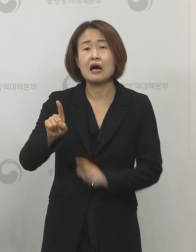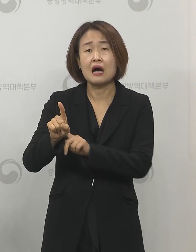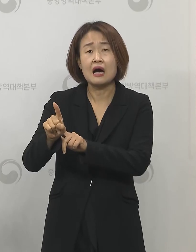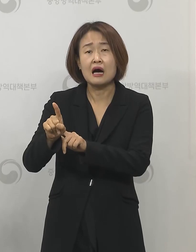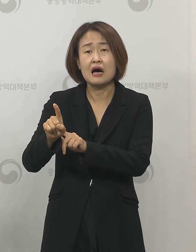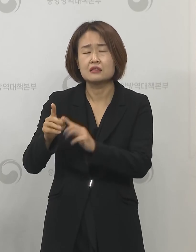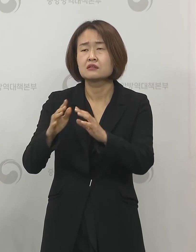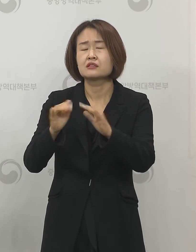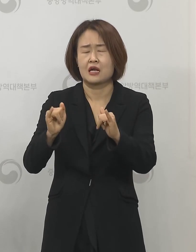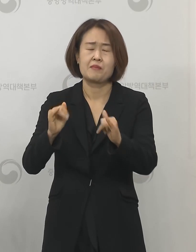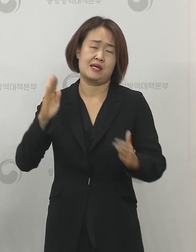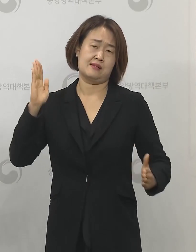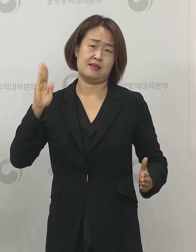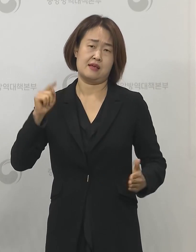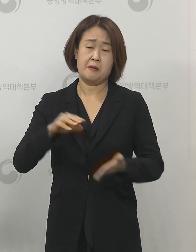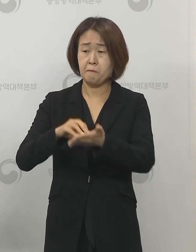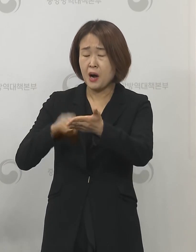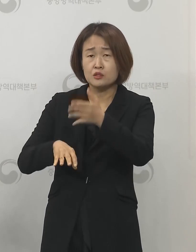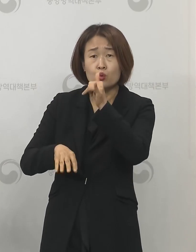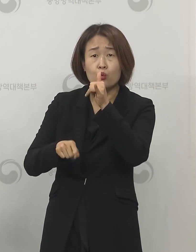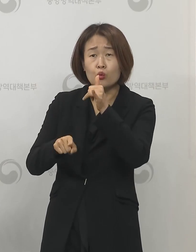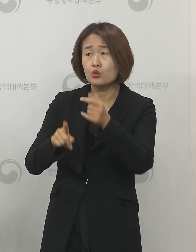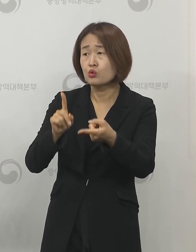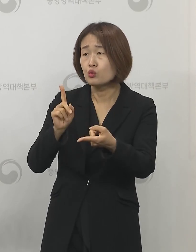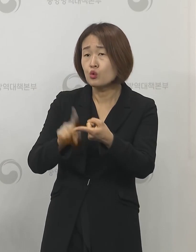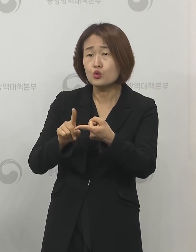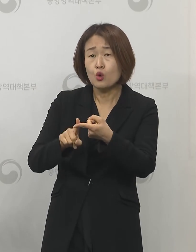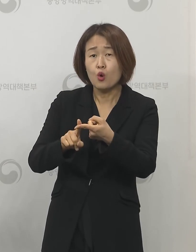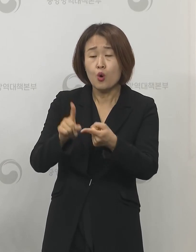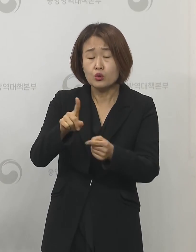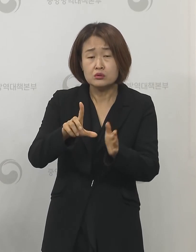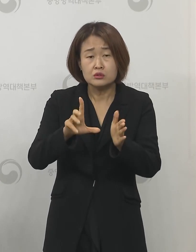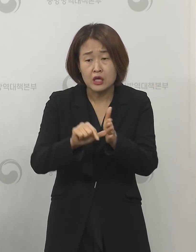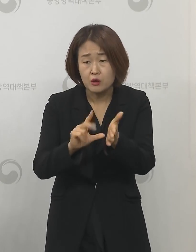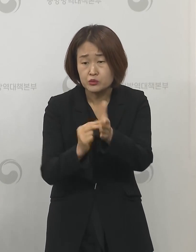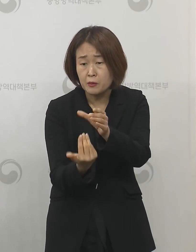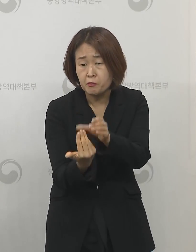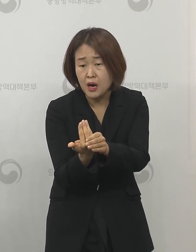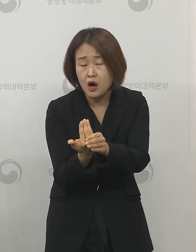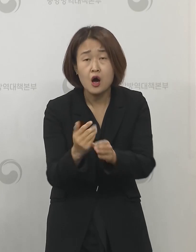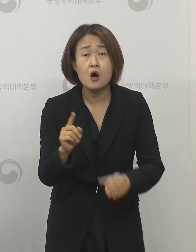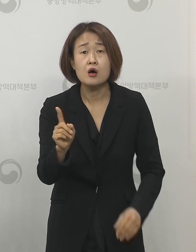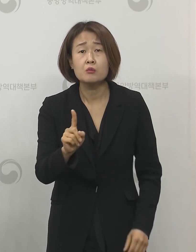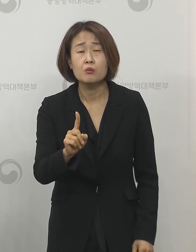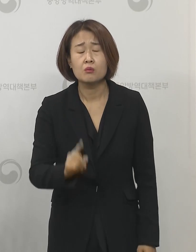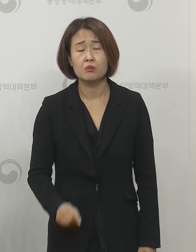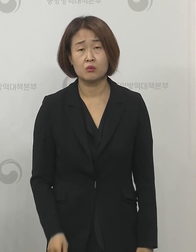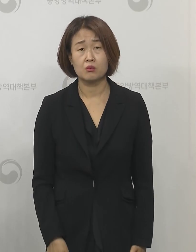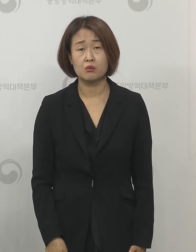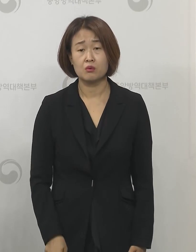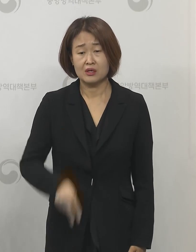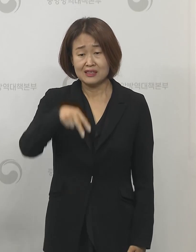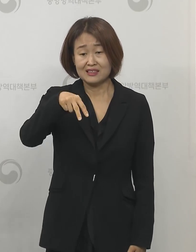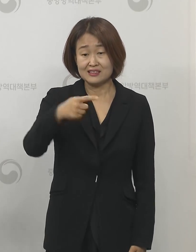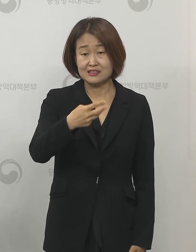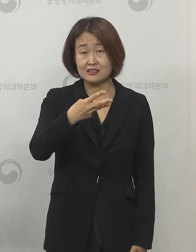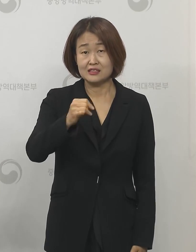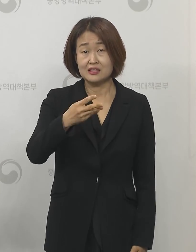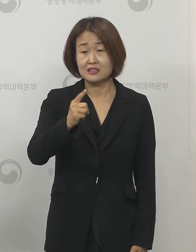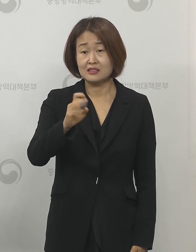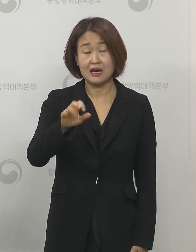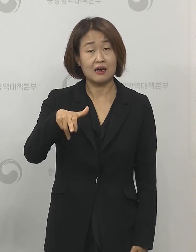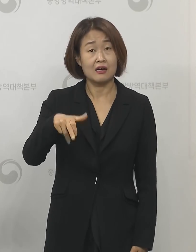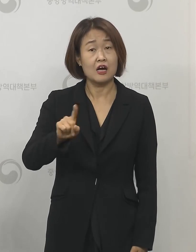뒤늦게 파악했었는데 이와 관련해 어느 지점에서 문제가 발생했는지 스리랑카 등에 우리